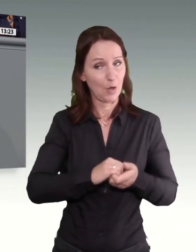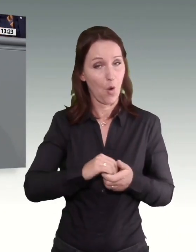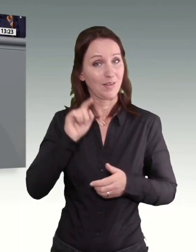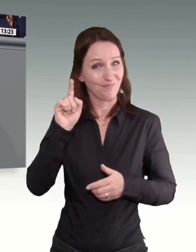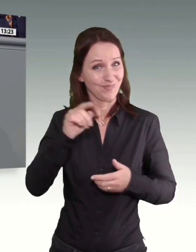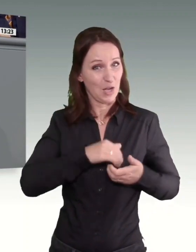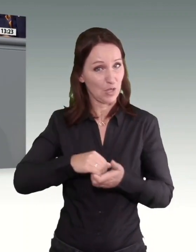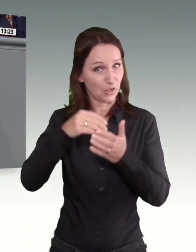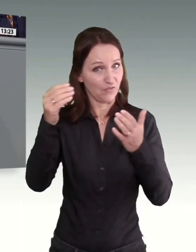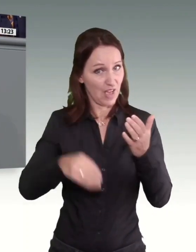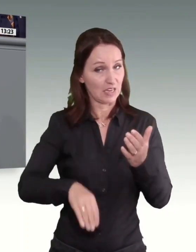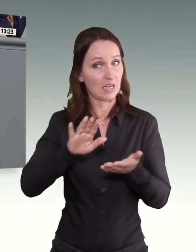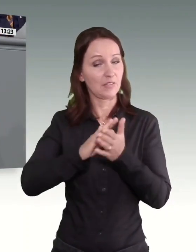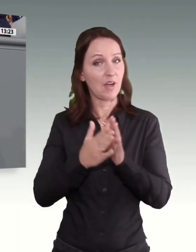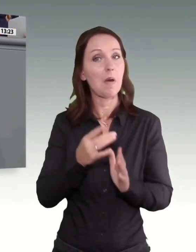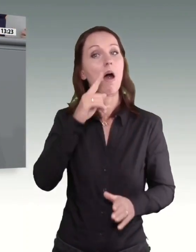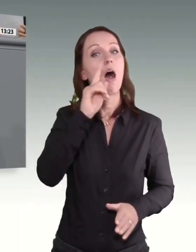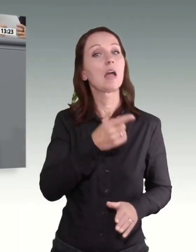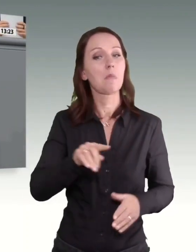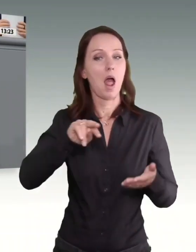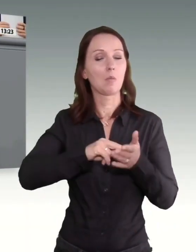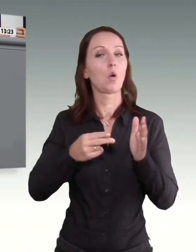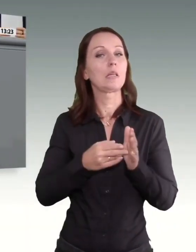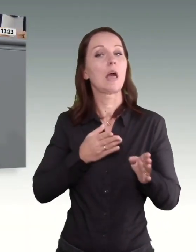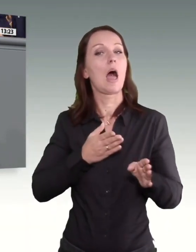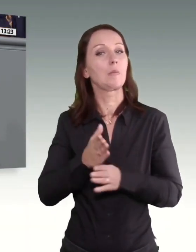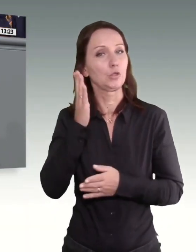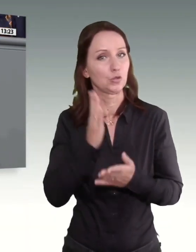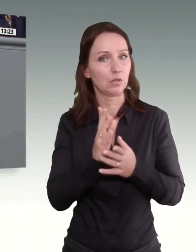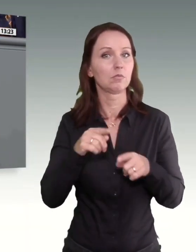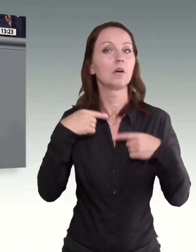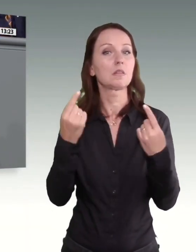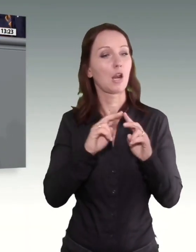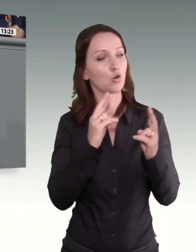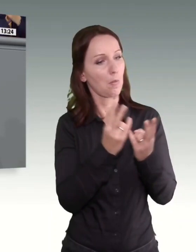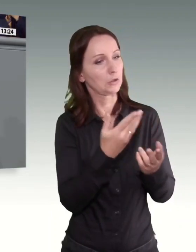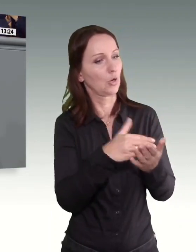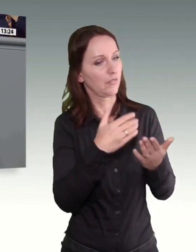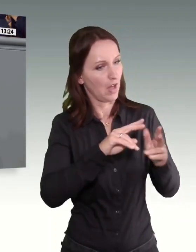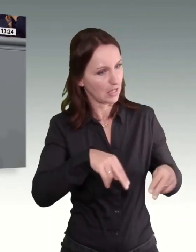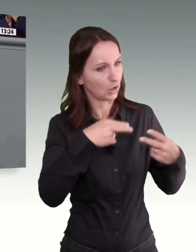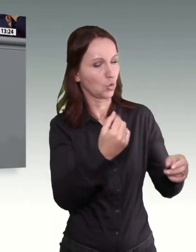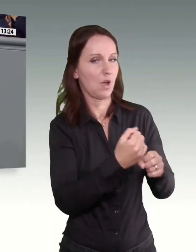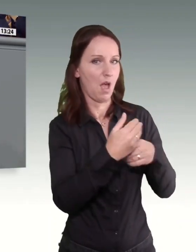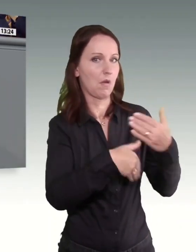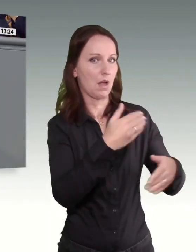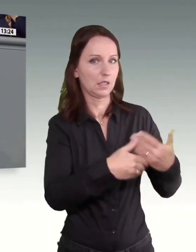einmaligen Eingriff bleibt und die Kommission danach ihre Arbeit wieder aufnimmt. Liebe Kolleginnen und Kollegen! Und genau so haben wir das gemacht.